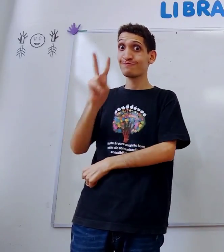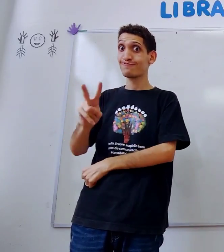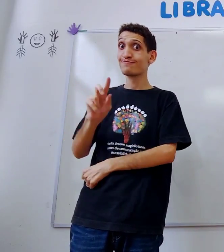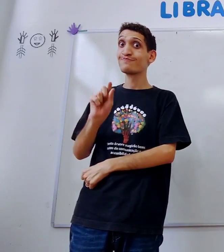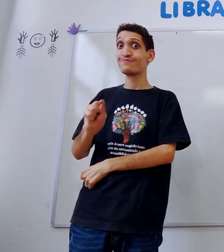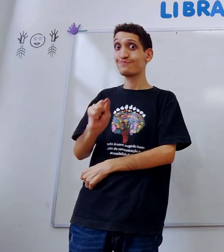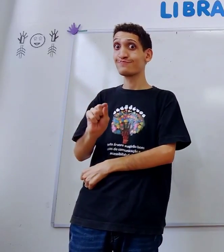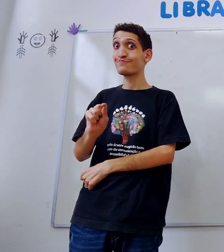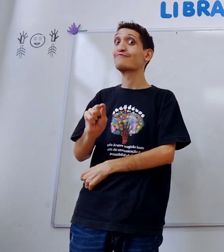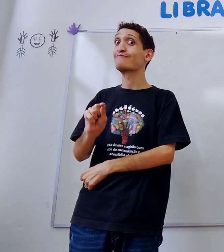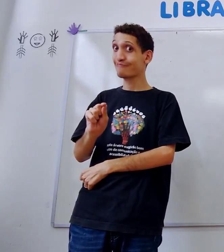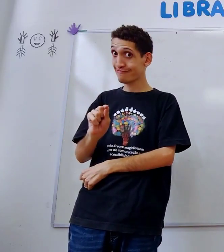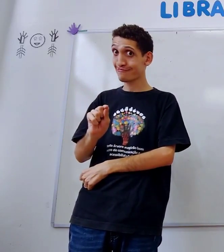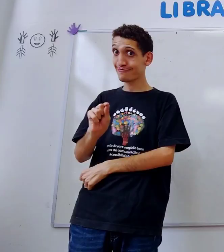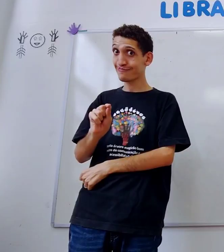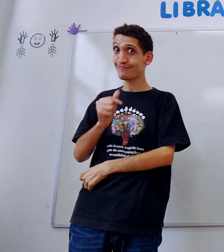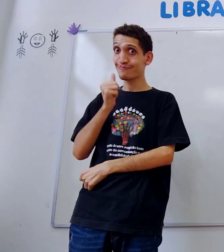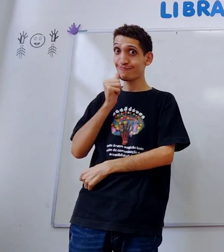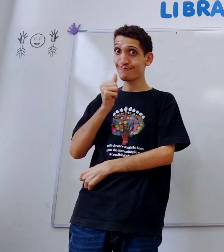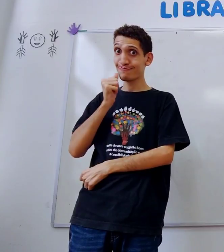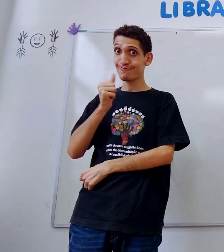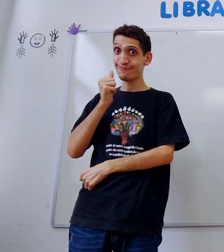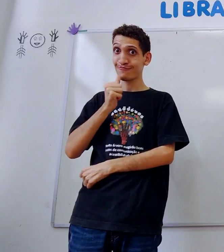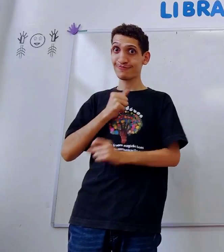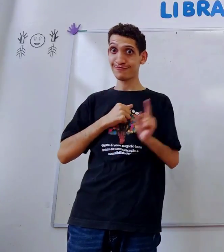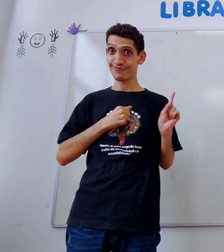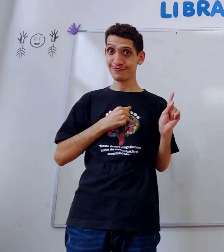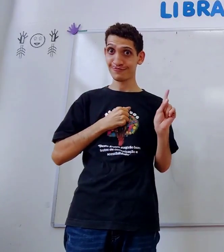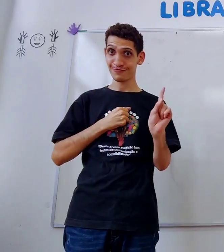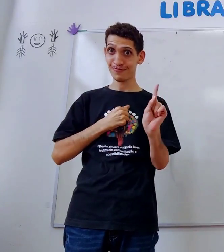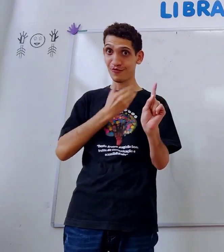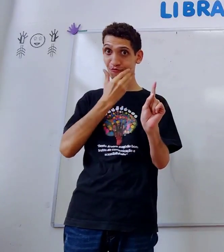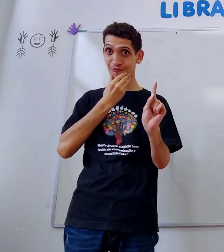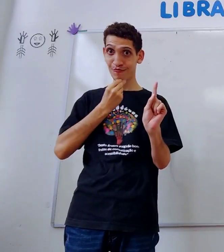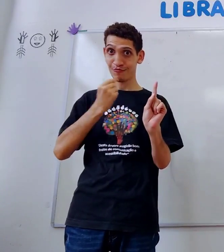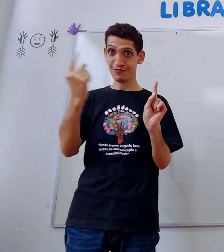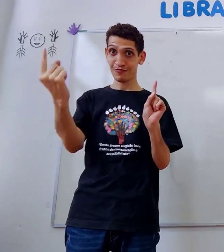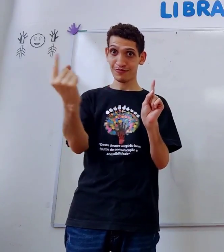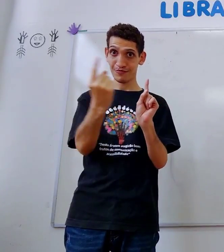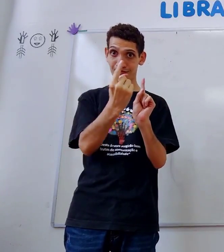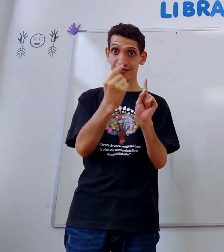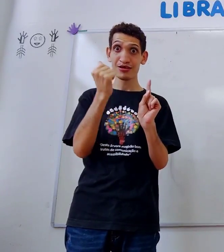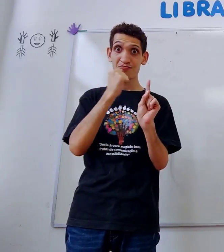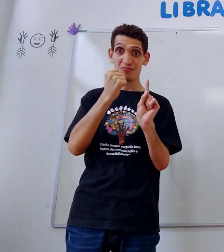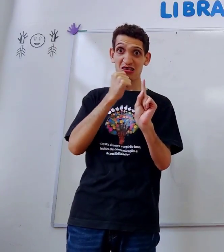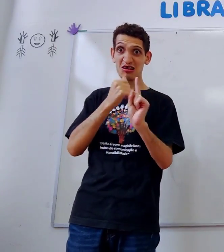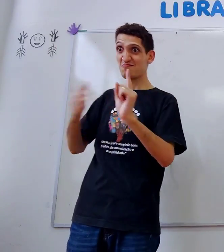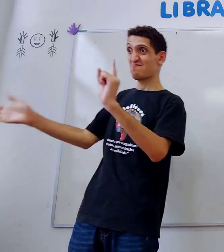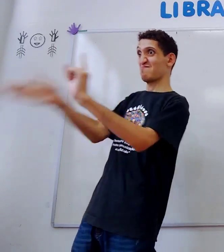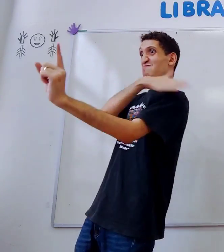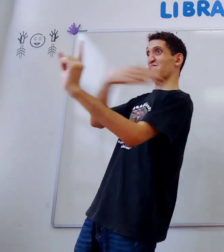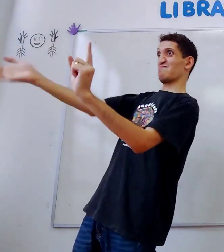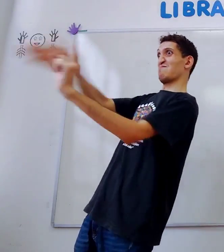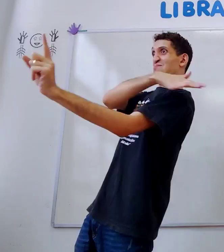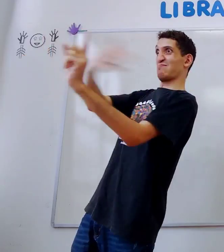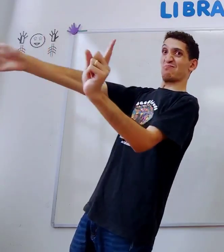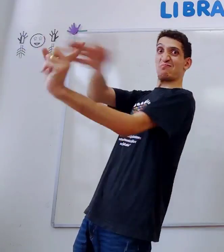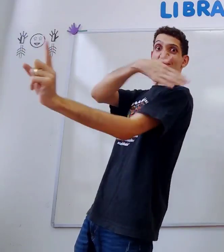rua, vê o quê? É, mulher, viu nessa direção, o homem na outra direção, mulher,